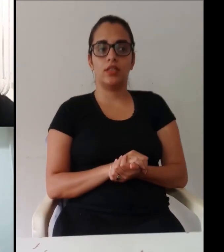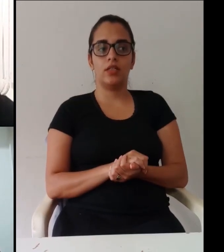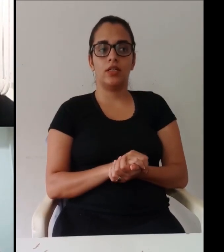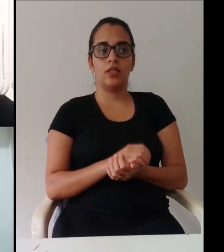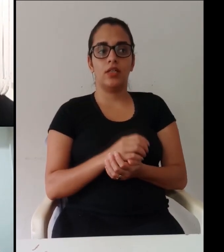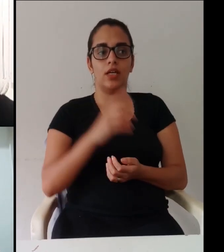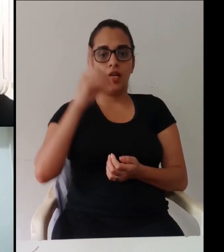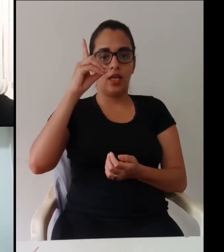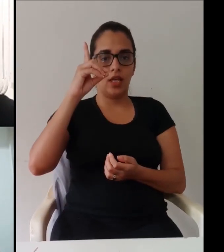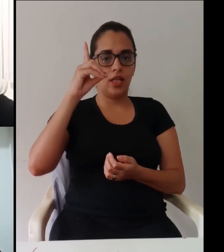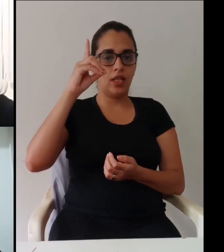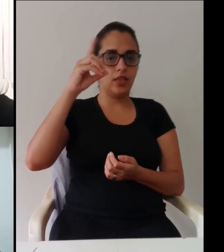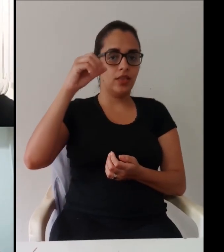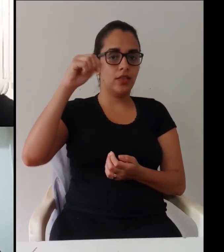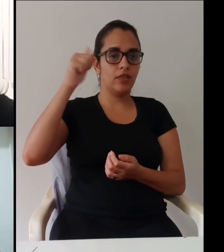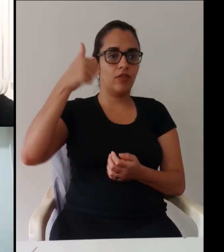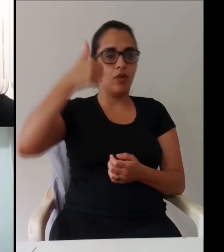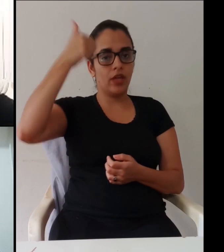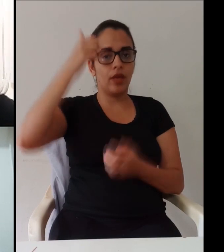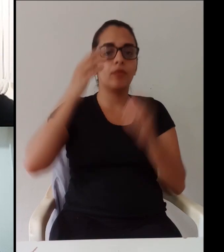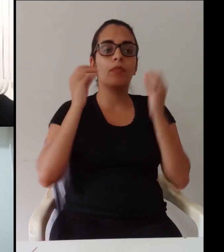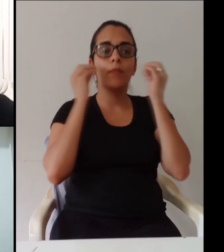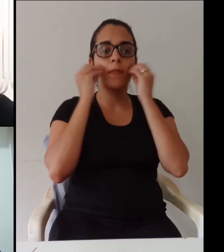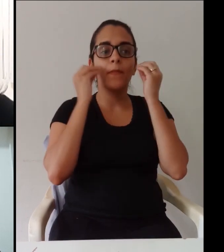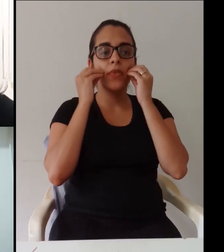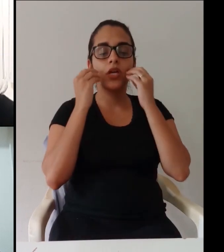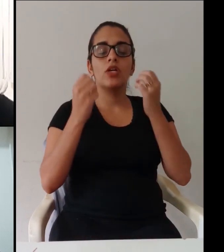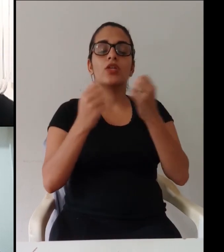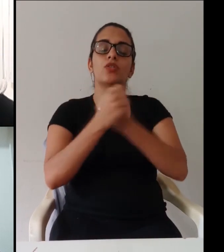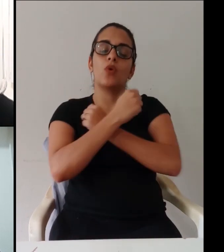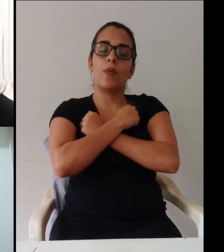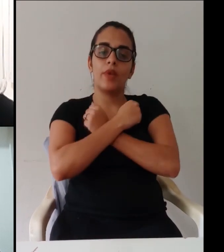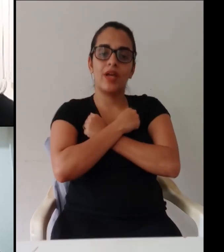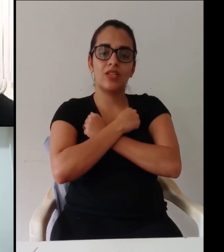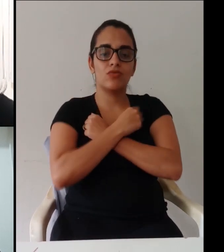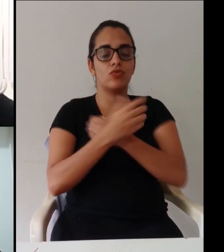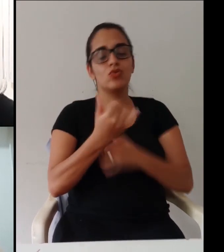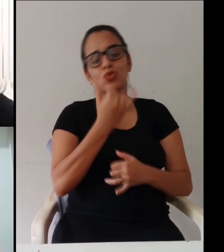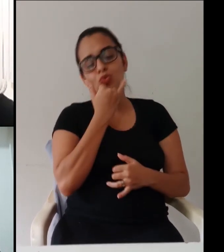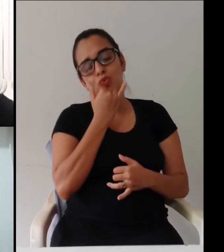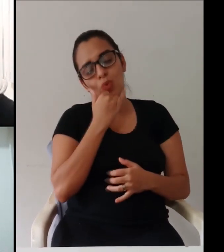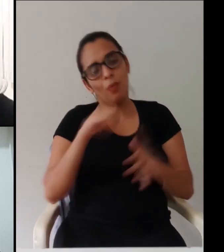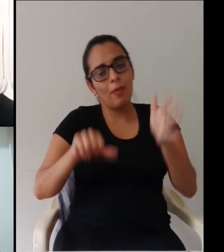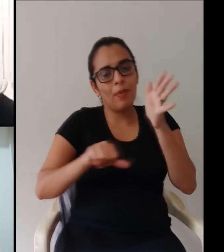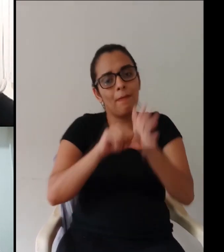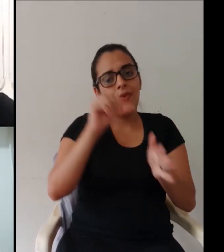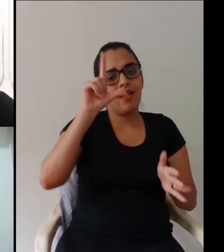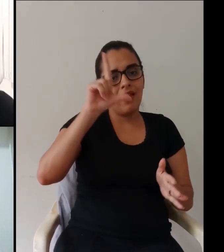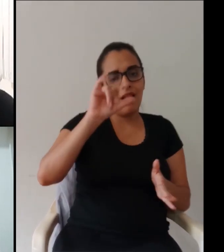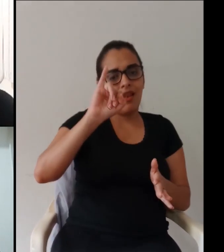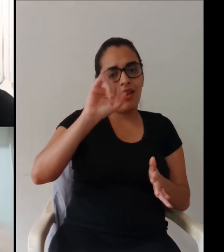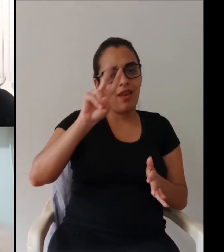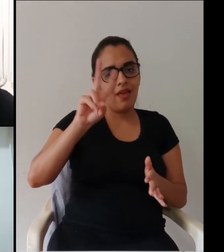usar a tecnologia que você quiser pra te apoiar né isso aí então Dani falou que é pra fazer assim ok